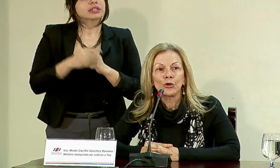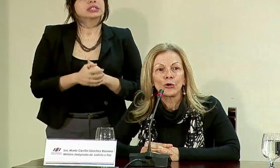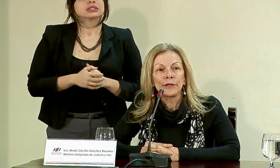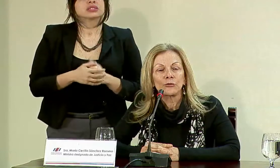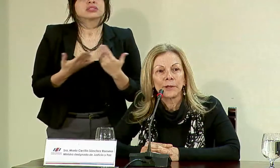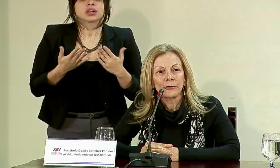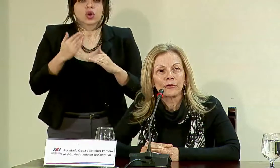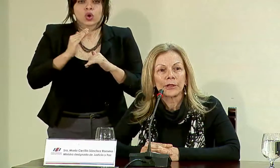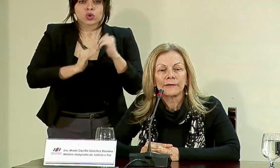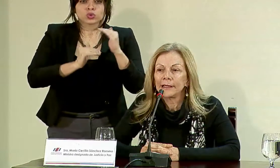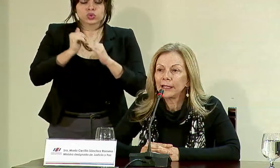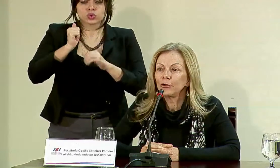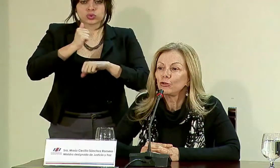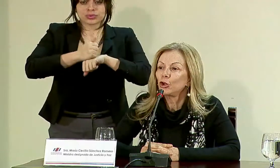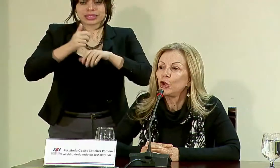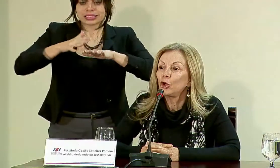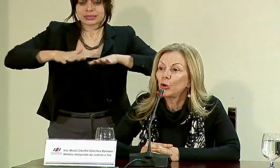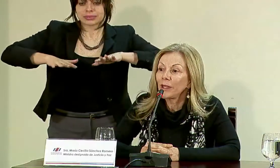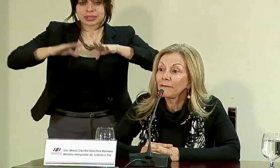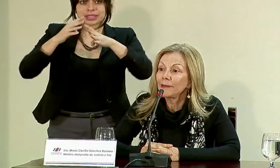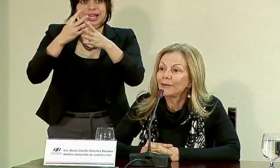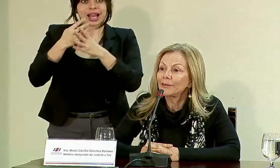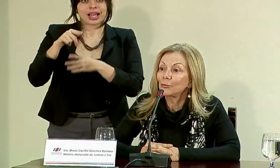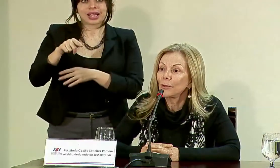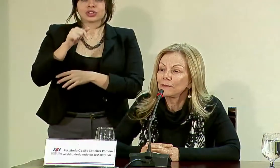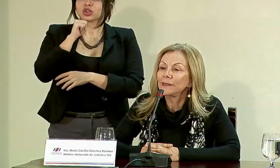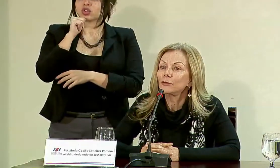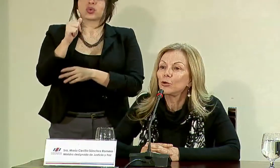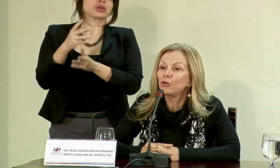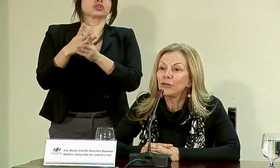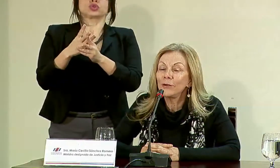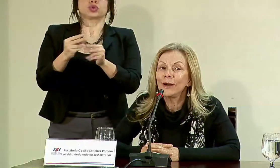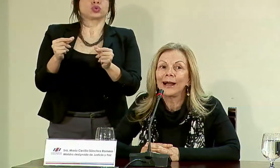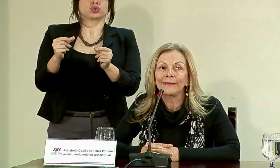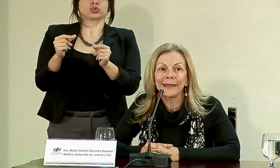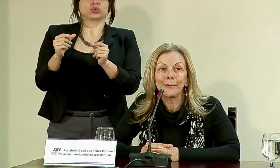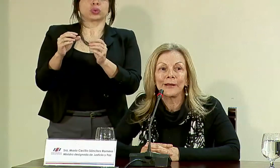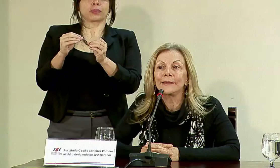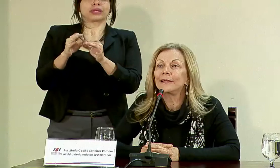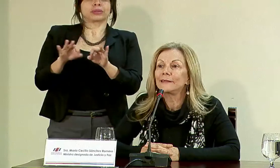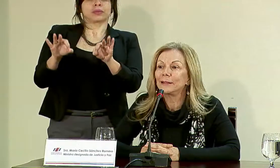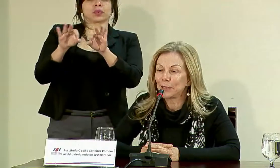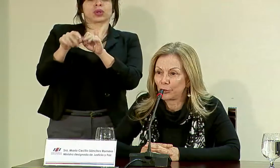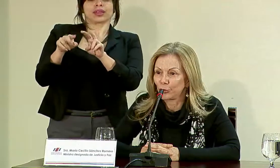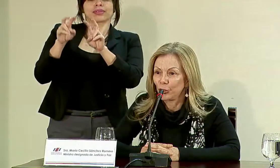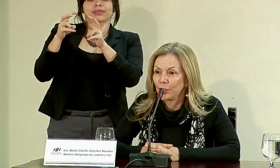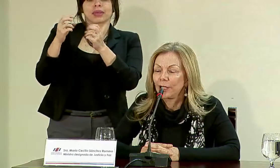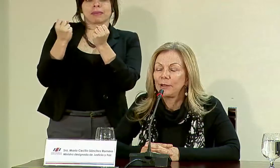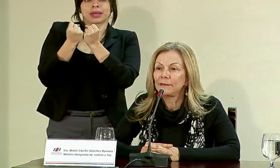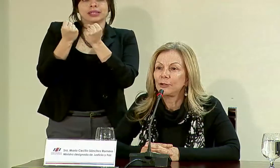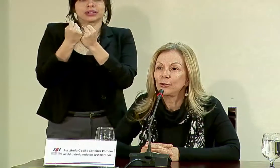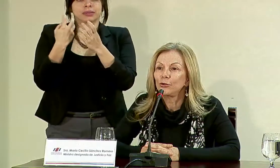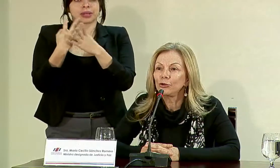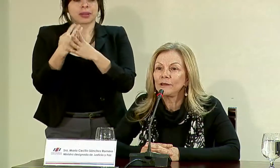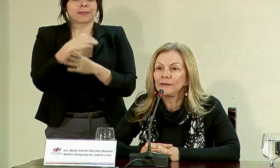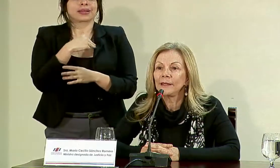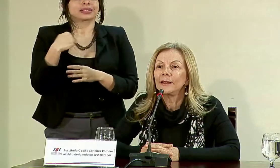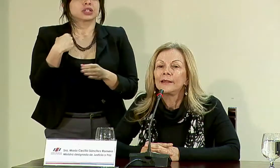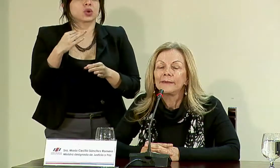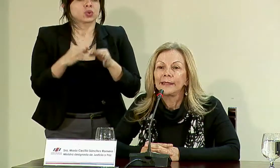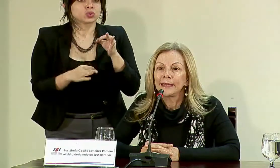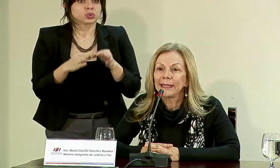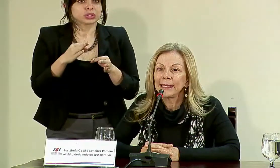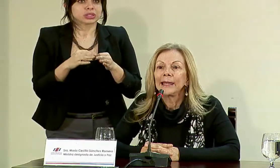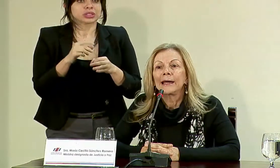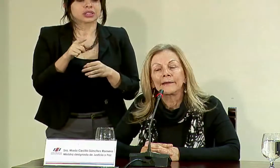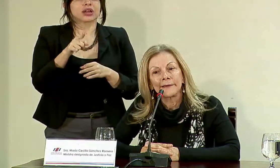la construcción de espacios carcelarios no es la respuesta exclusiva al tema del hacinamiento. El Ministerio de Justicia